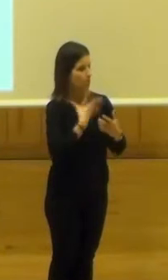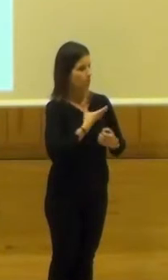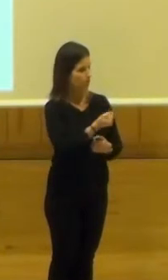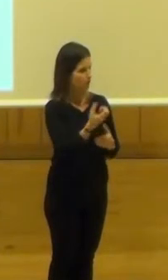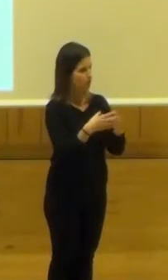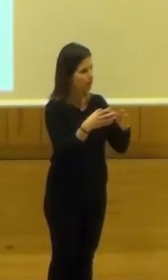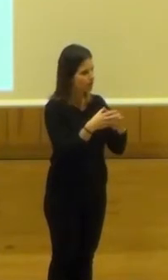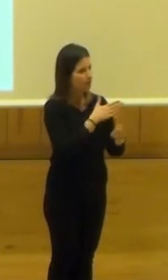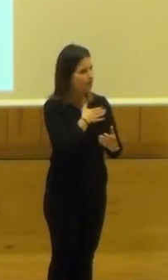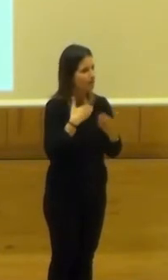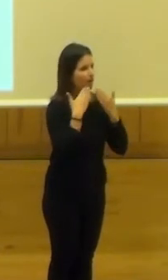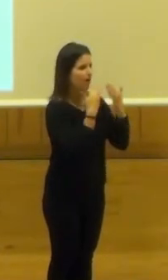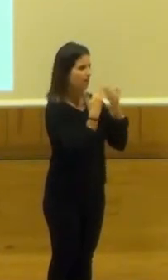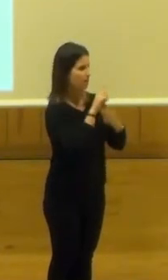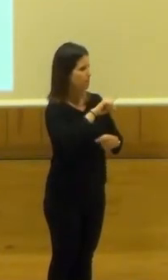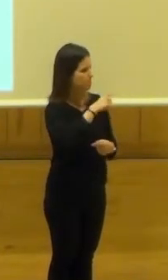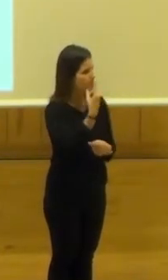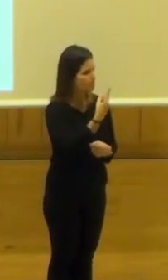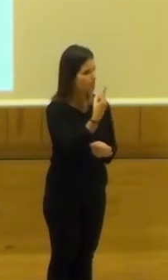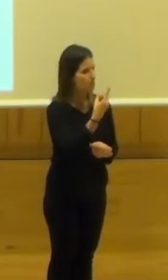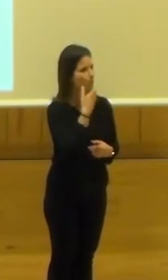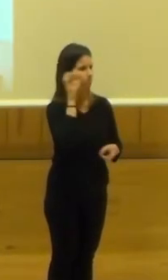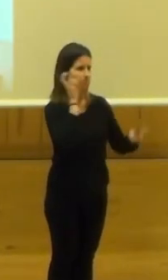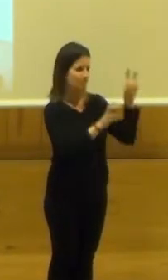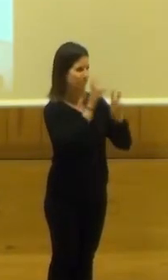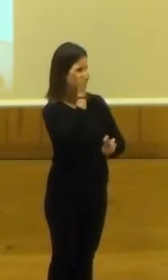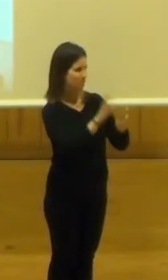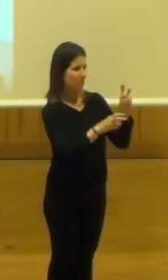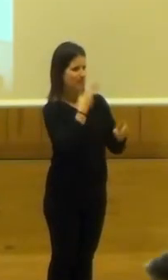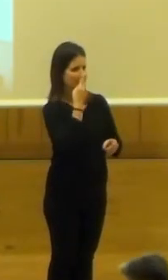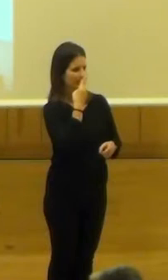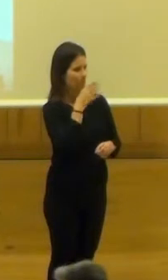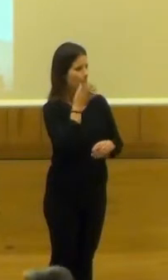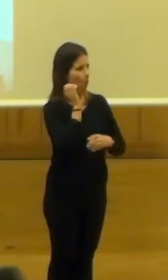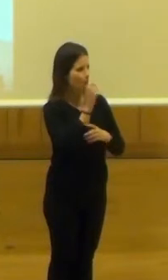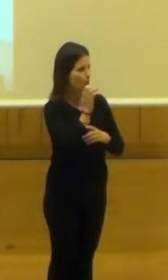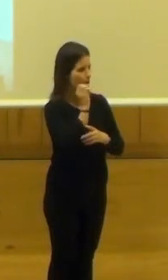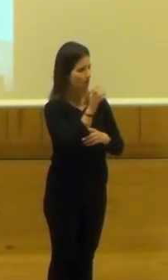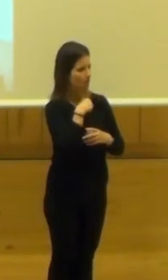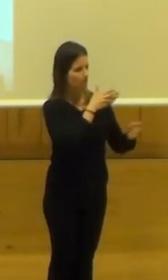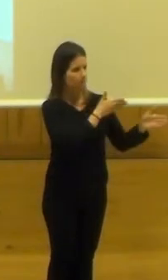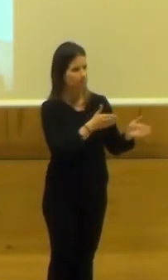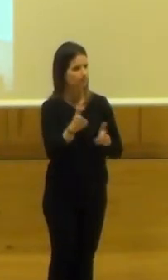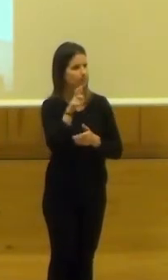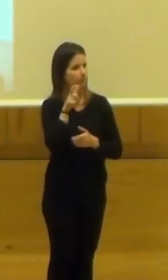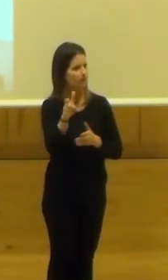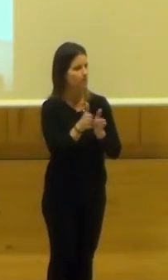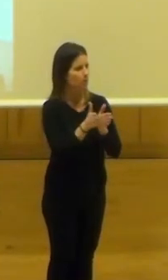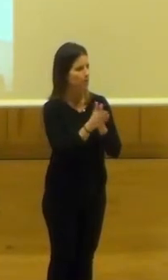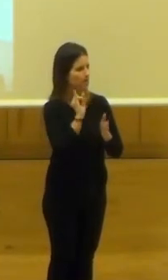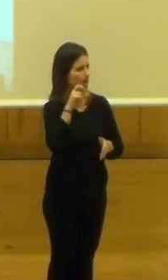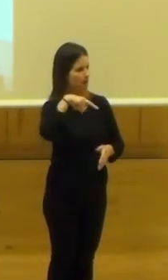y quería agradecer en primer lugar que hayáis asistido y vuestro interés por la jornada. Le paso la palabra a mi compañera Isma.